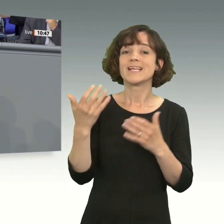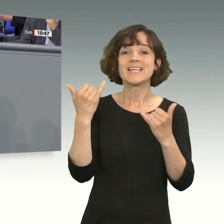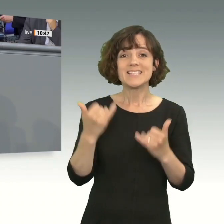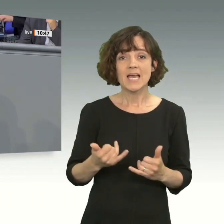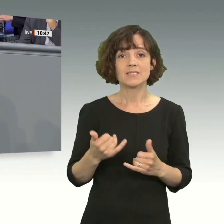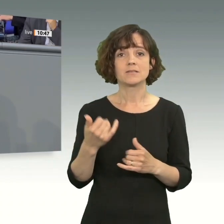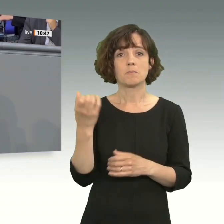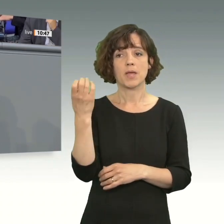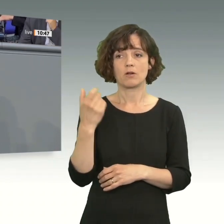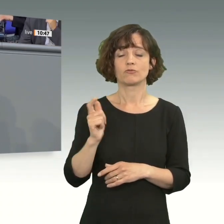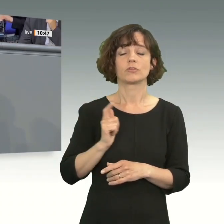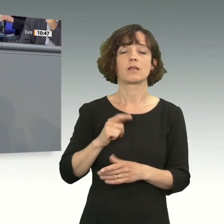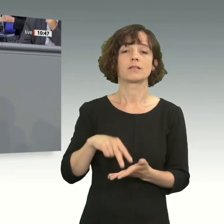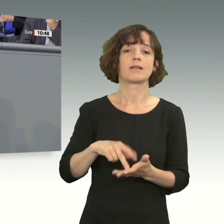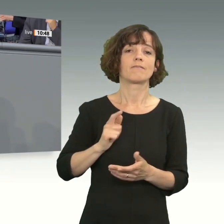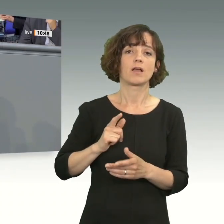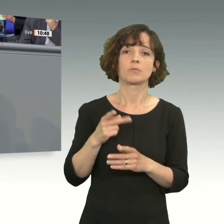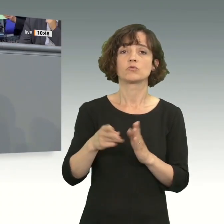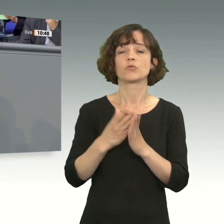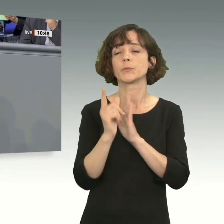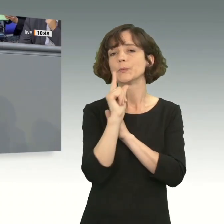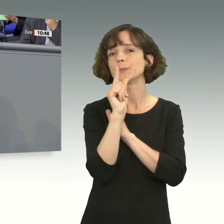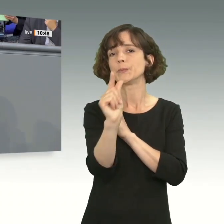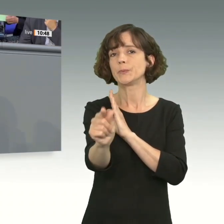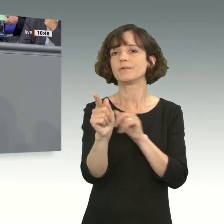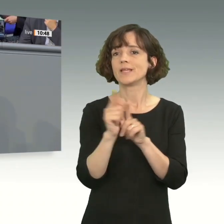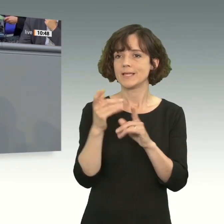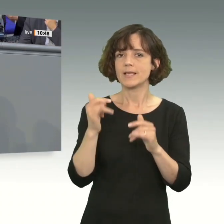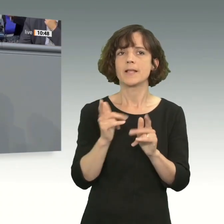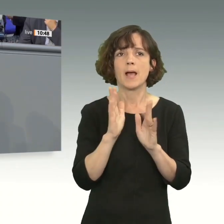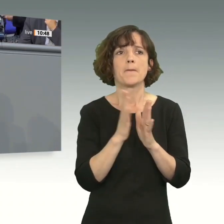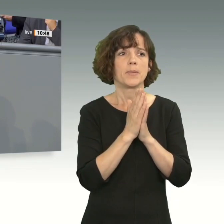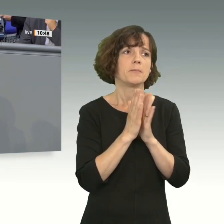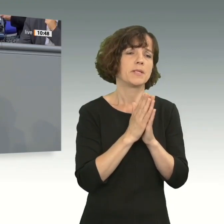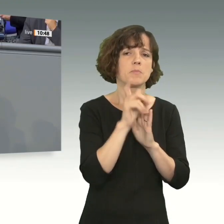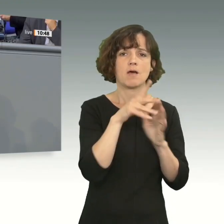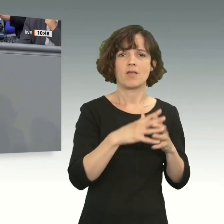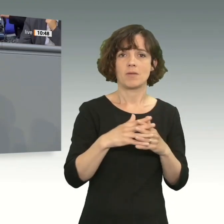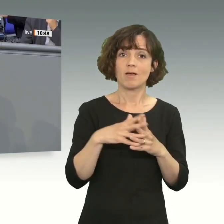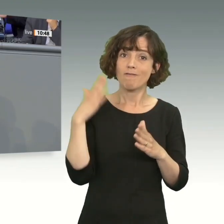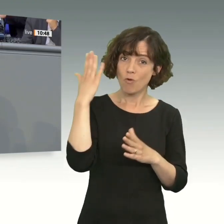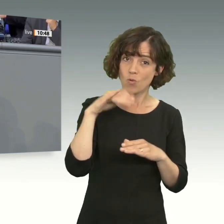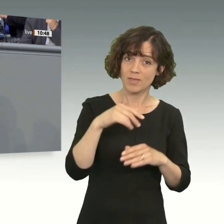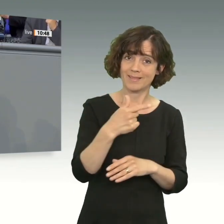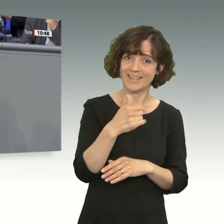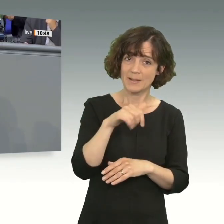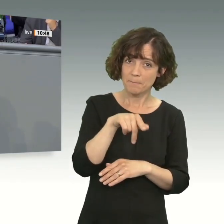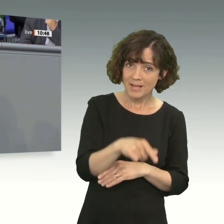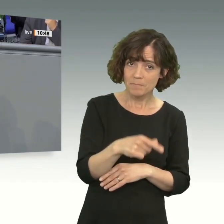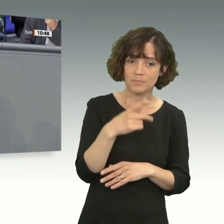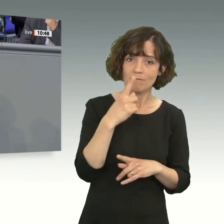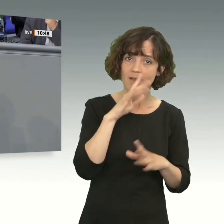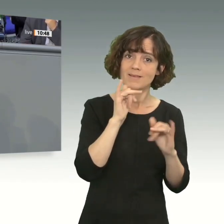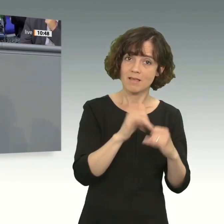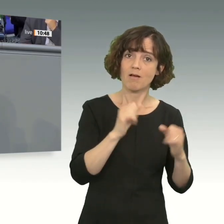jetzt am Bahnhof, warten auf den Zug. Der ist abgefahren. Sie gehen jetzt bettelnd in die USA. Hätten wir TTIP unterstützt, hätten wir